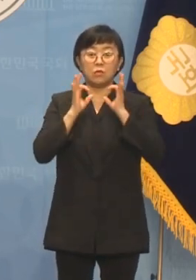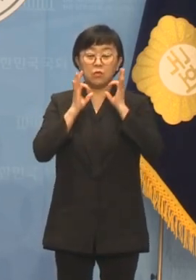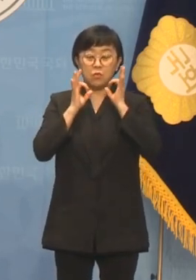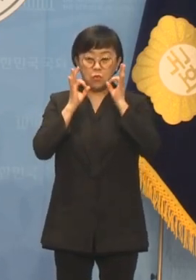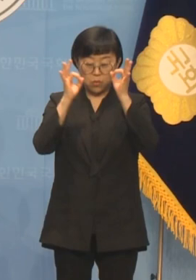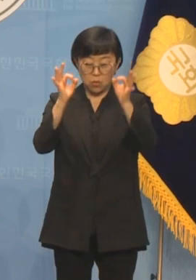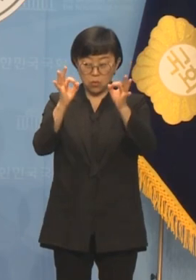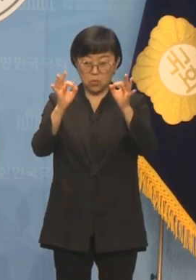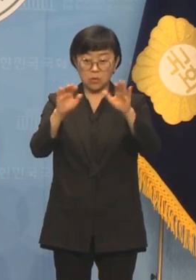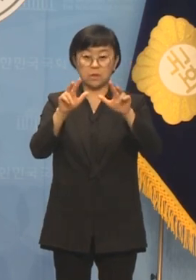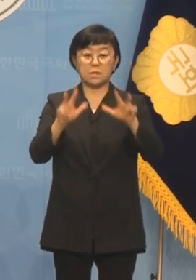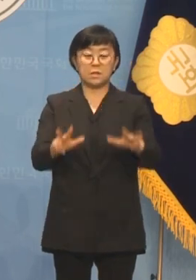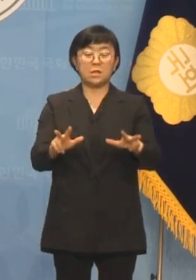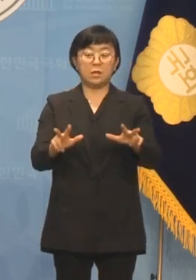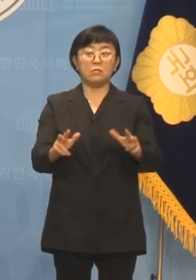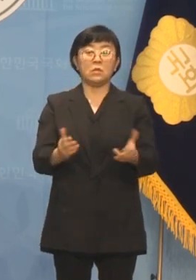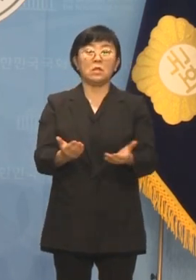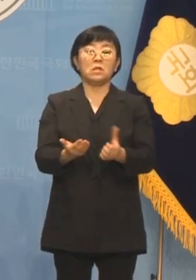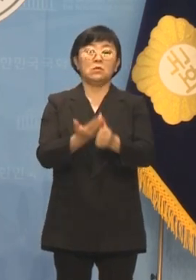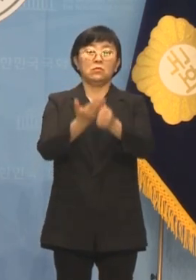틔우고 있습니다.